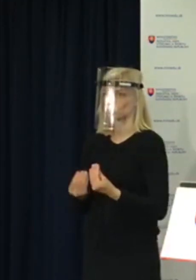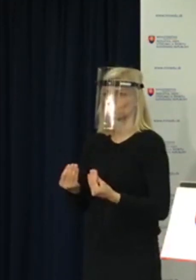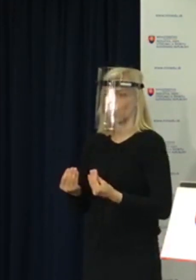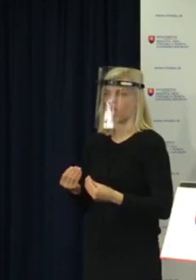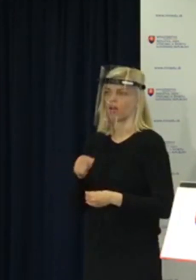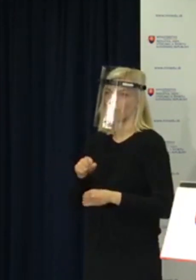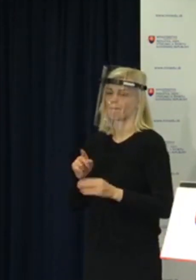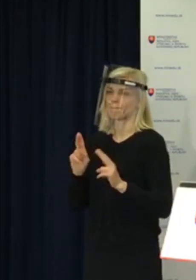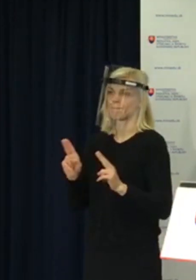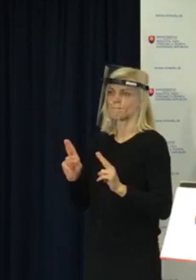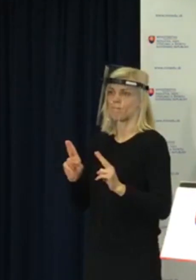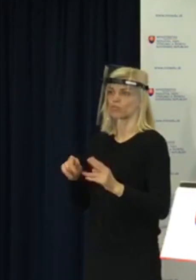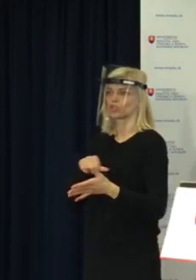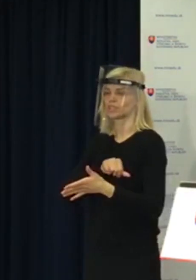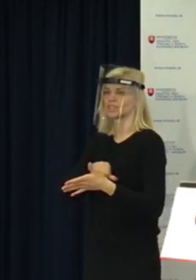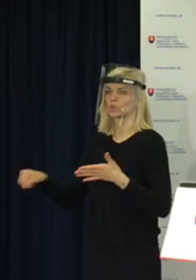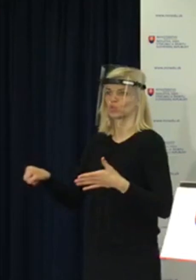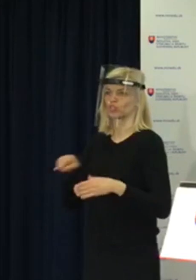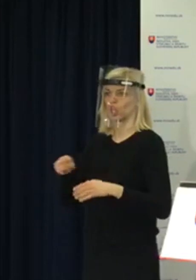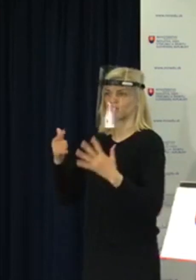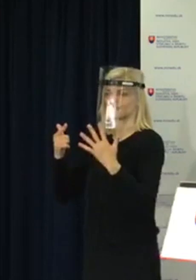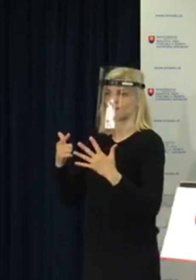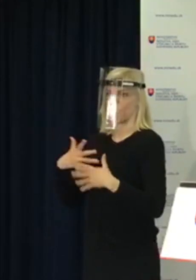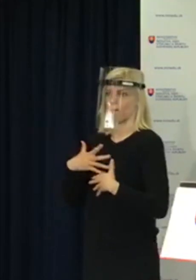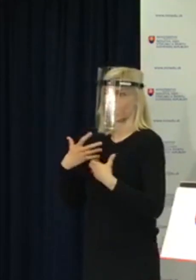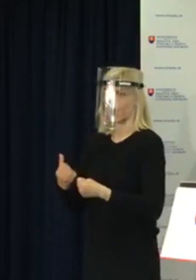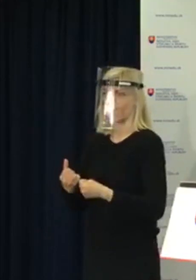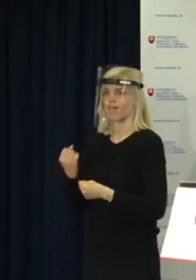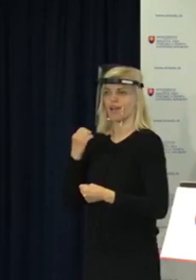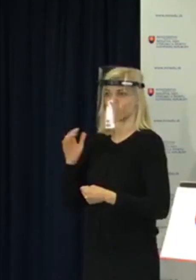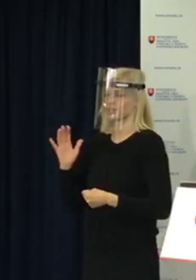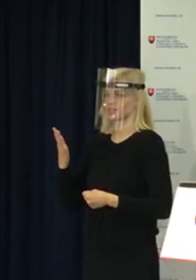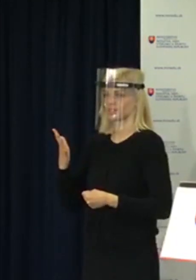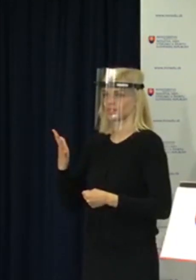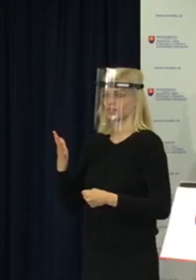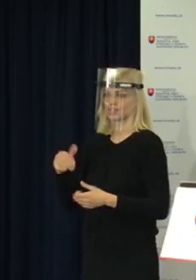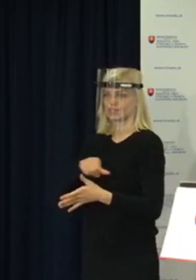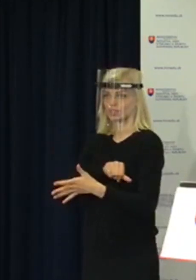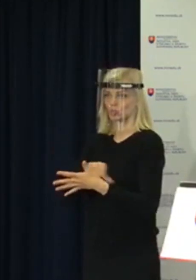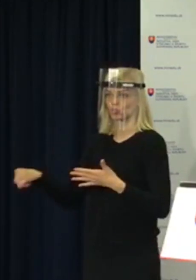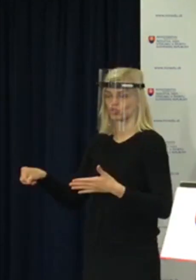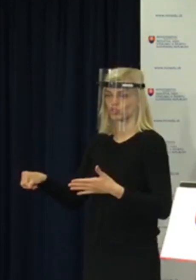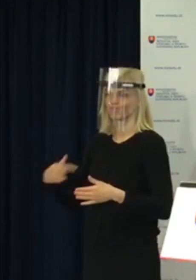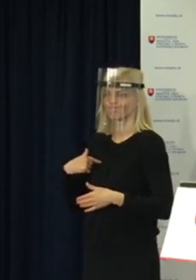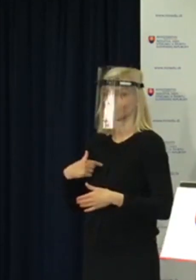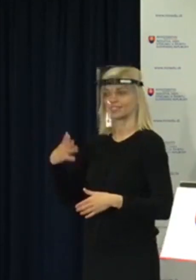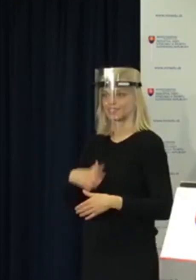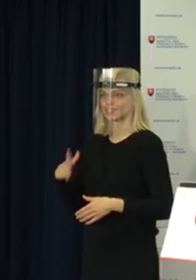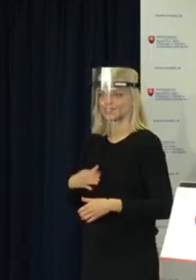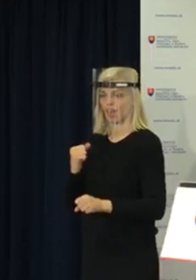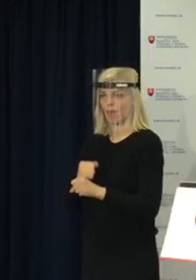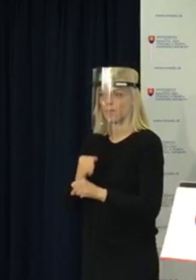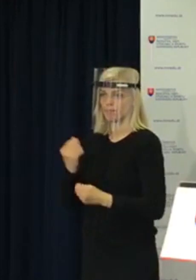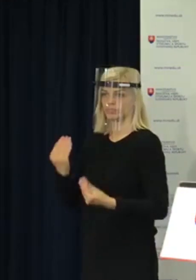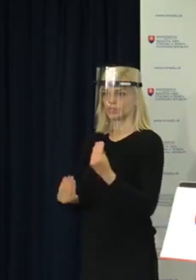možno zrušiť do 7. mája a ak nebude zrušený, čo si treba veľmi uvedomiť, tak následne bude študent